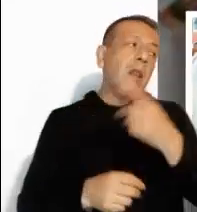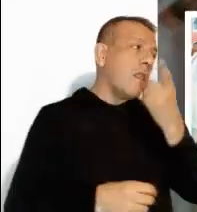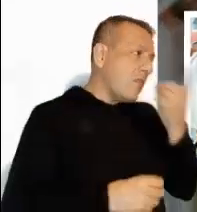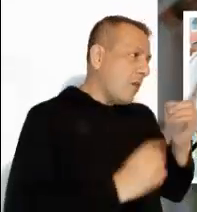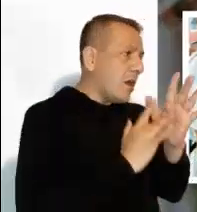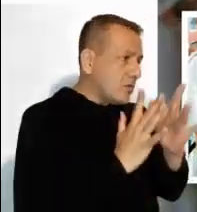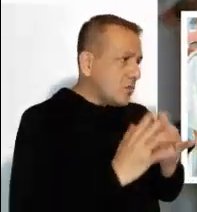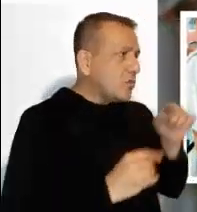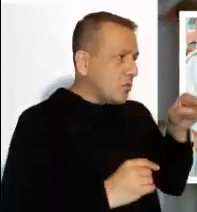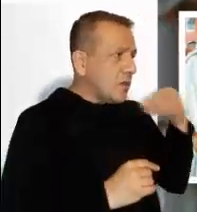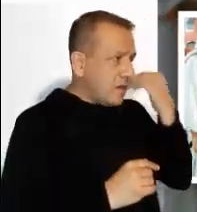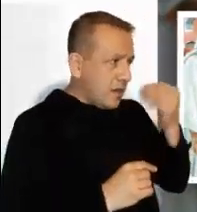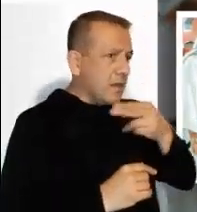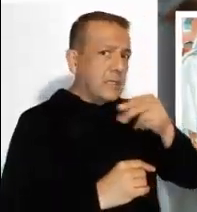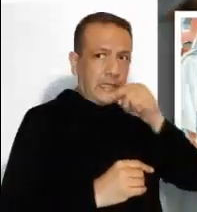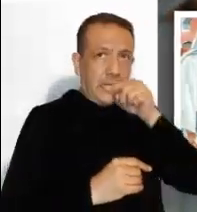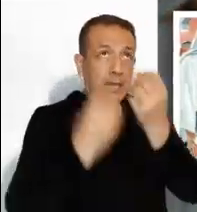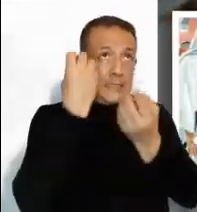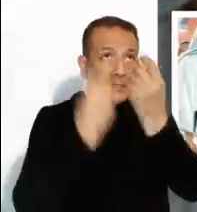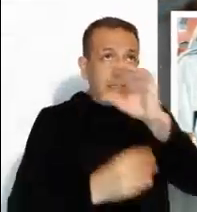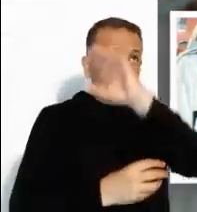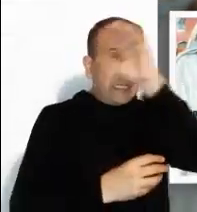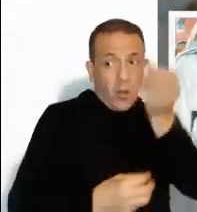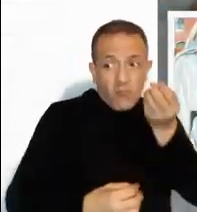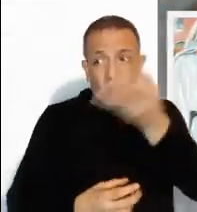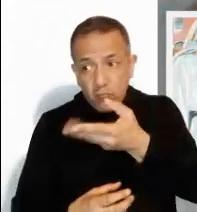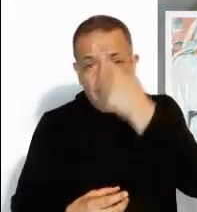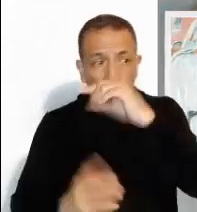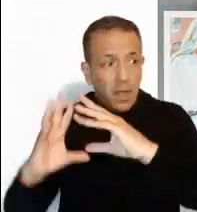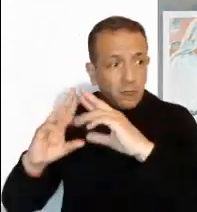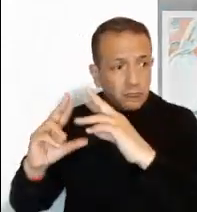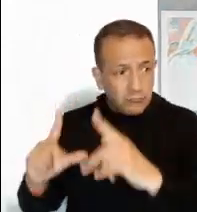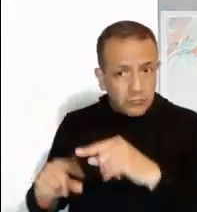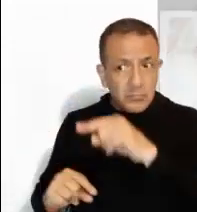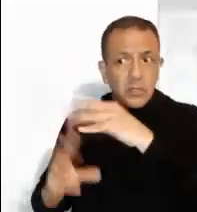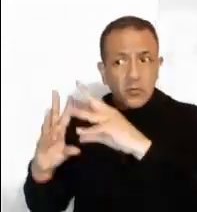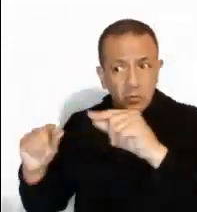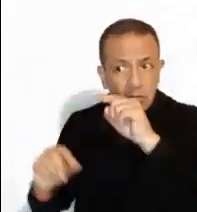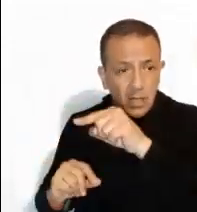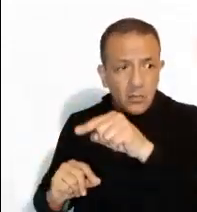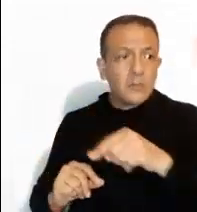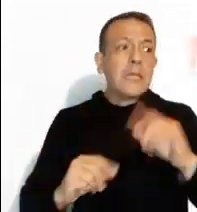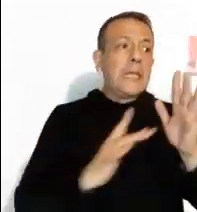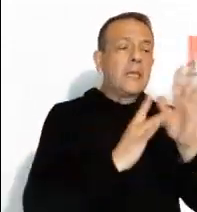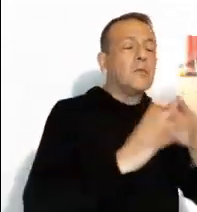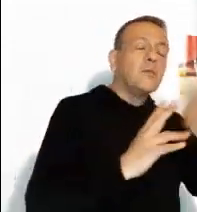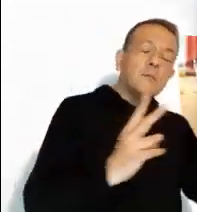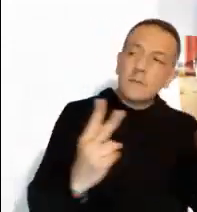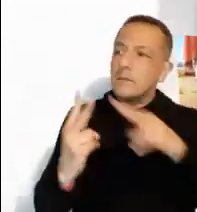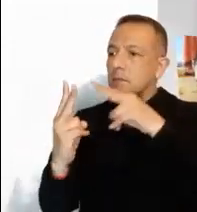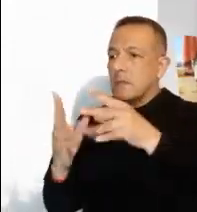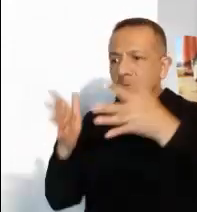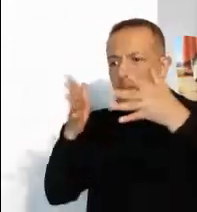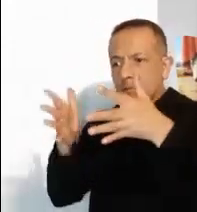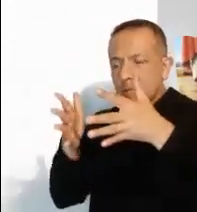del cielo para que acabe con ellos? Pero Jesús se volvió hacia ellos y los reprendió.